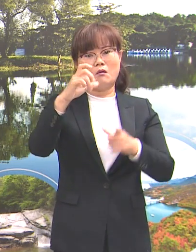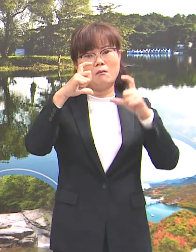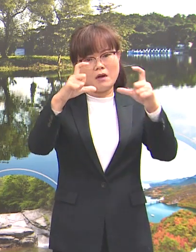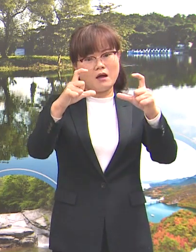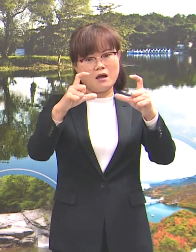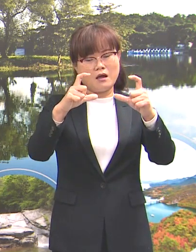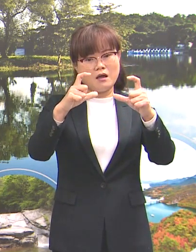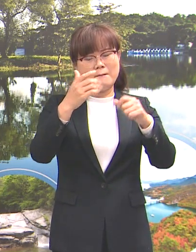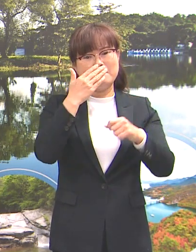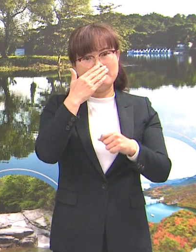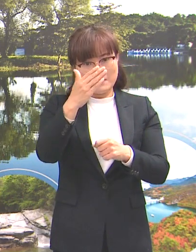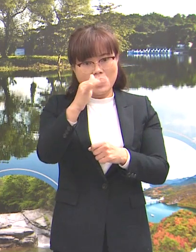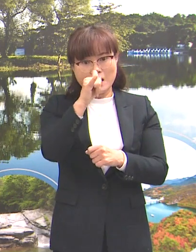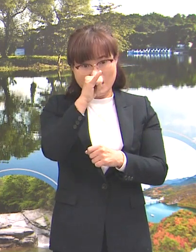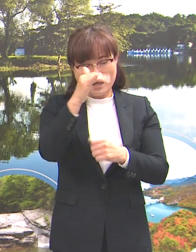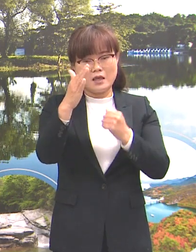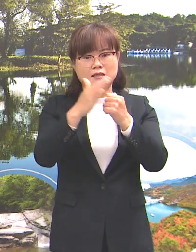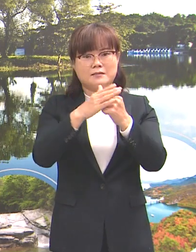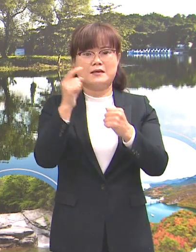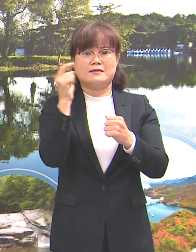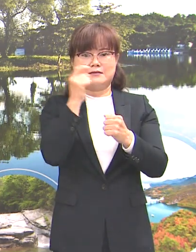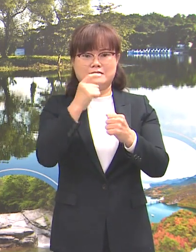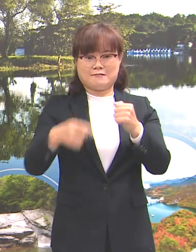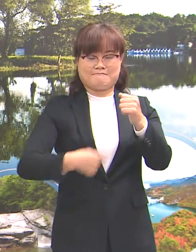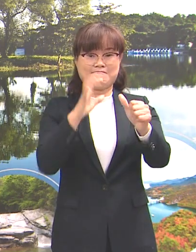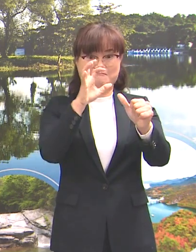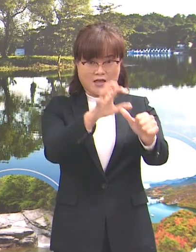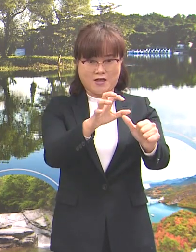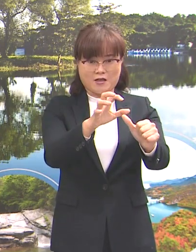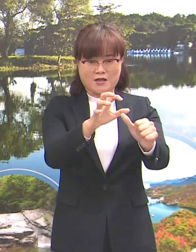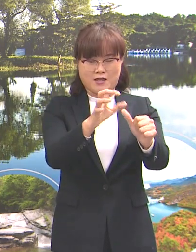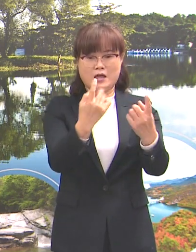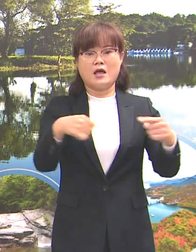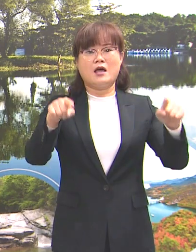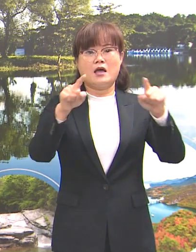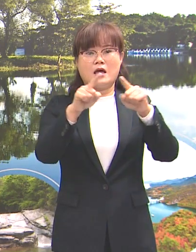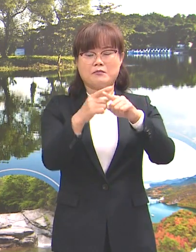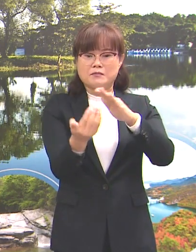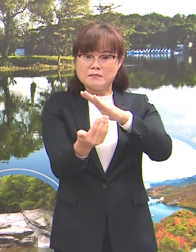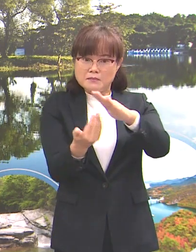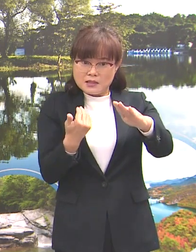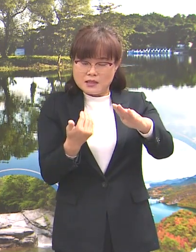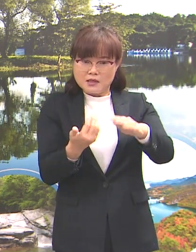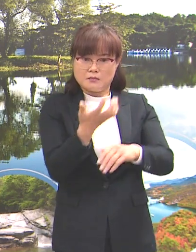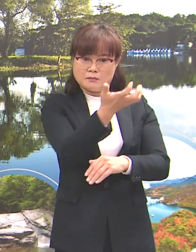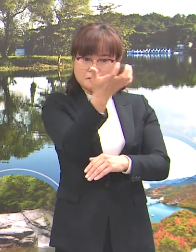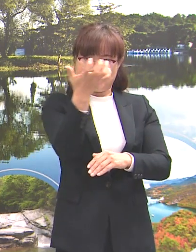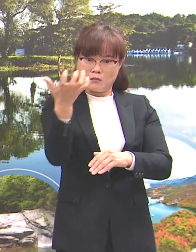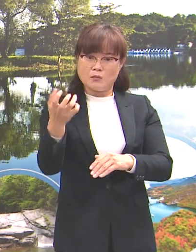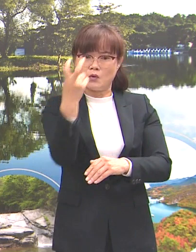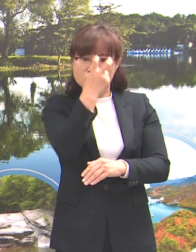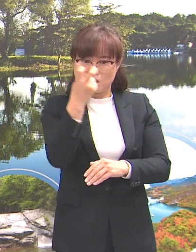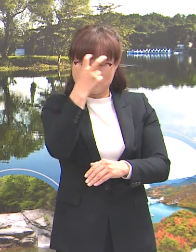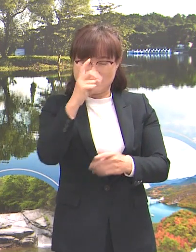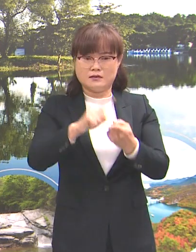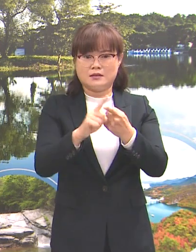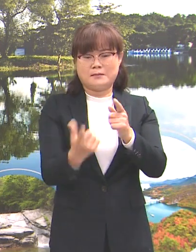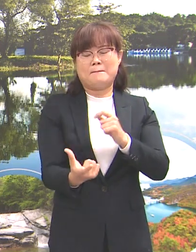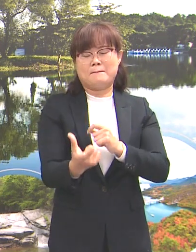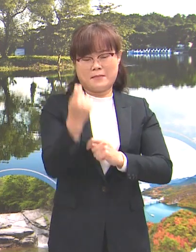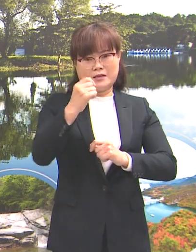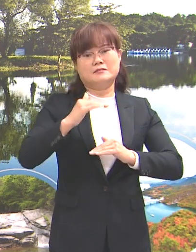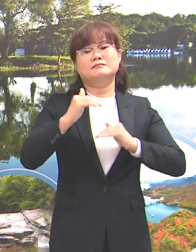철저한 자가격리와 함께 사전 역학조사를 신속히 진행하도록